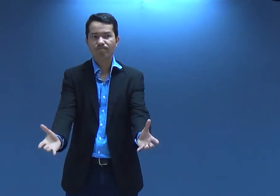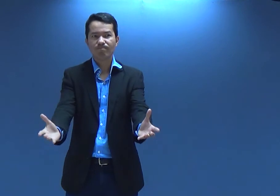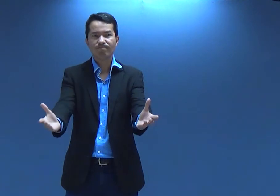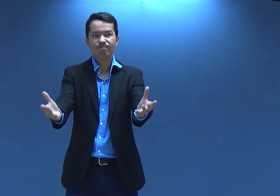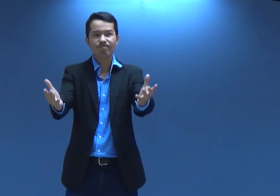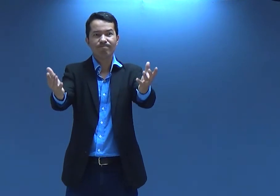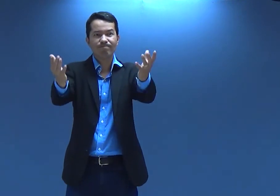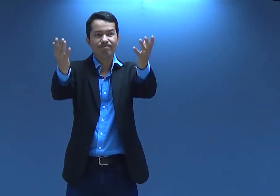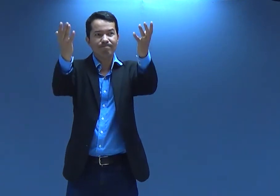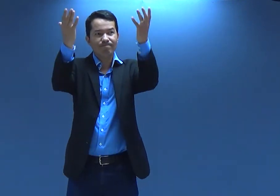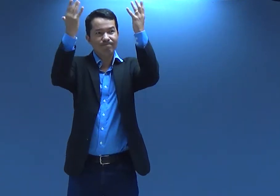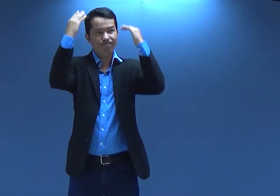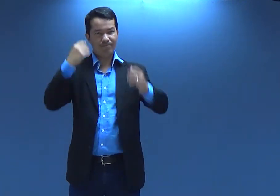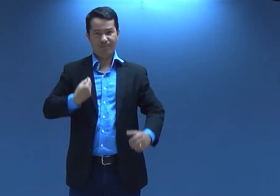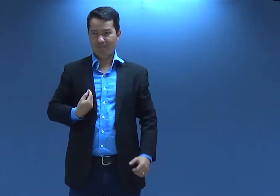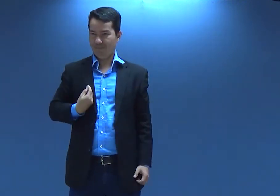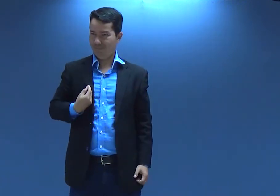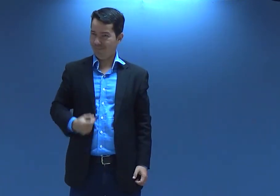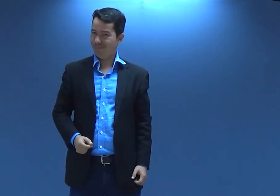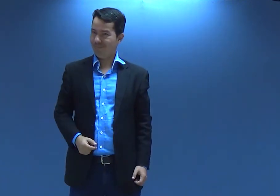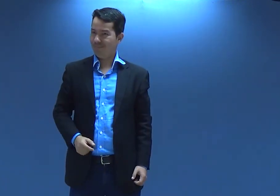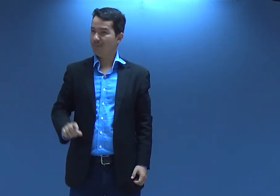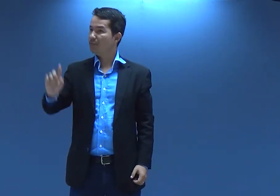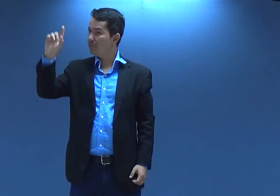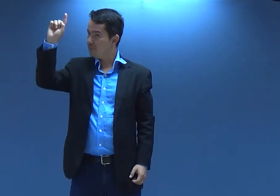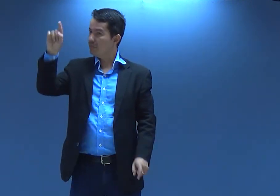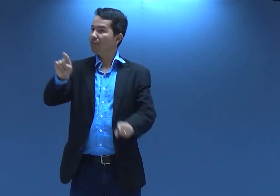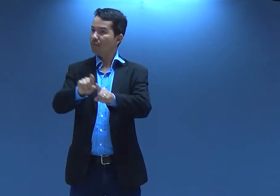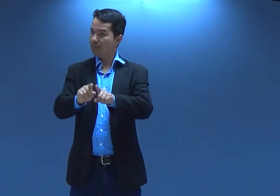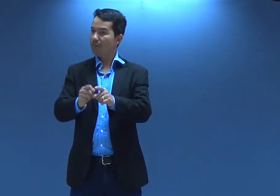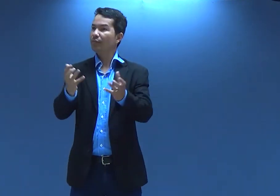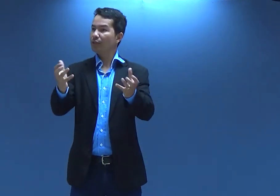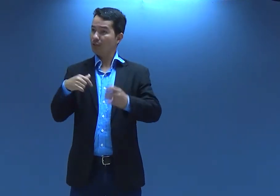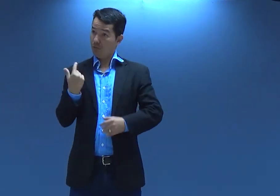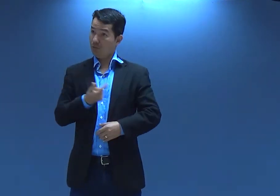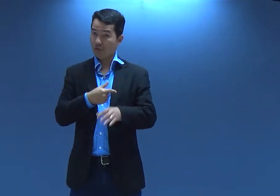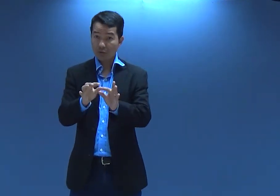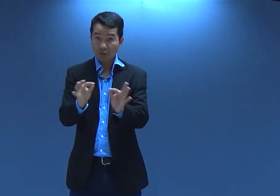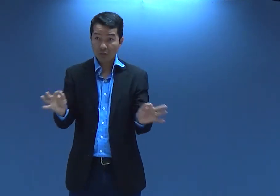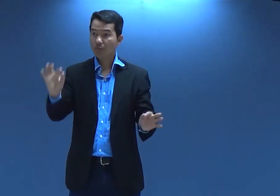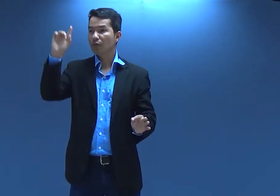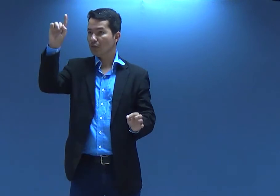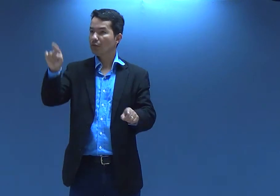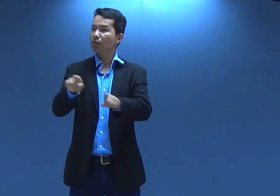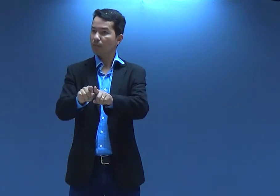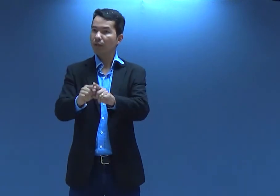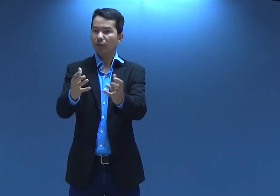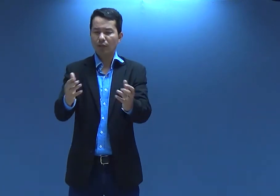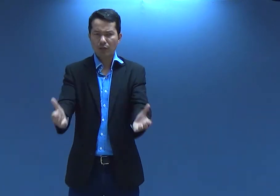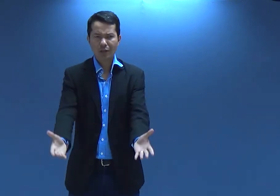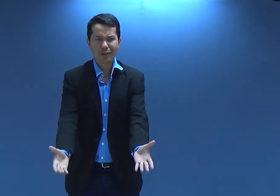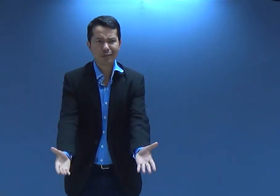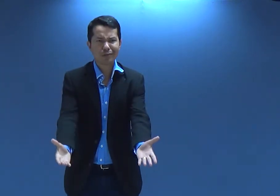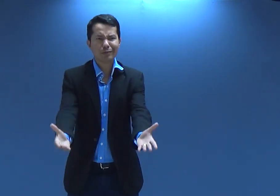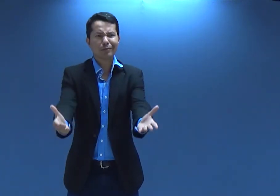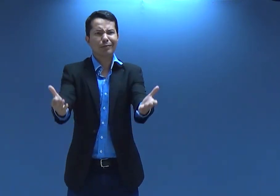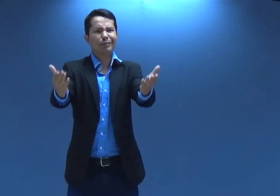escolheu e a exaltou né Deus também quer fazer isso com você Deus quer te